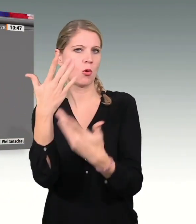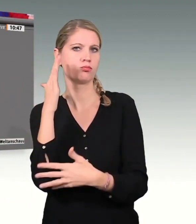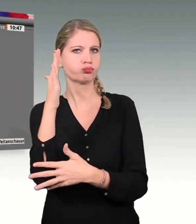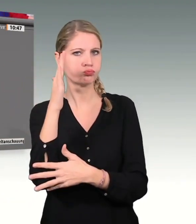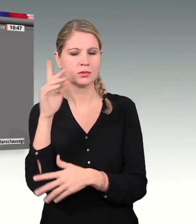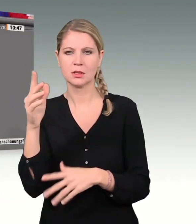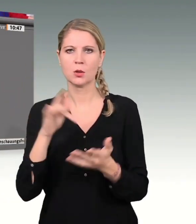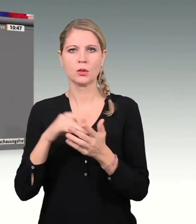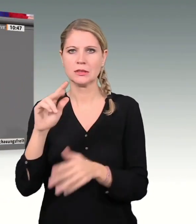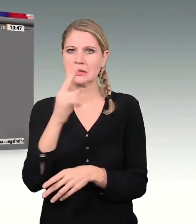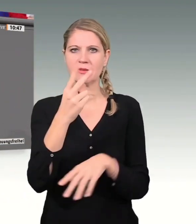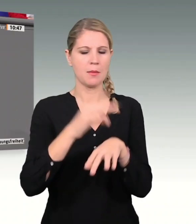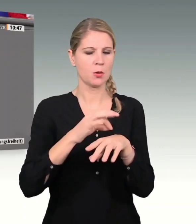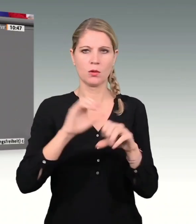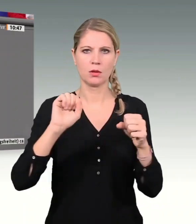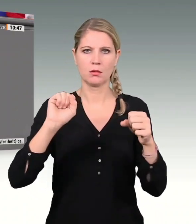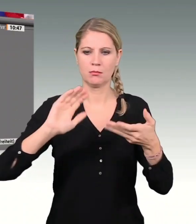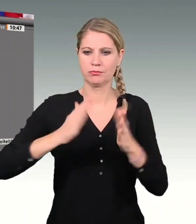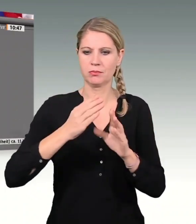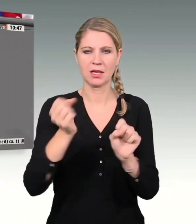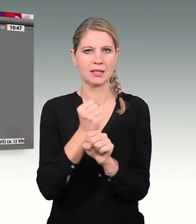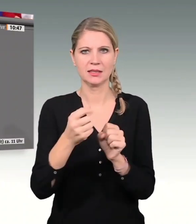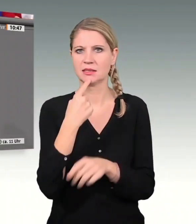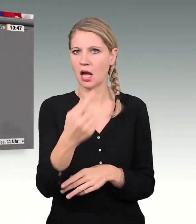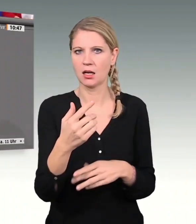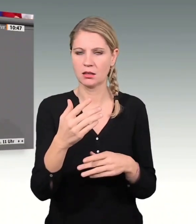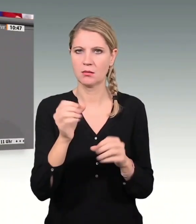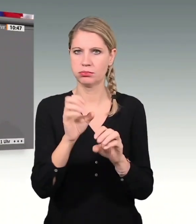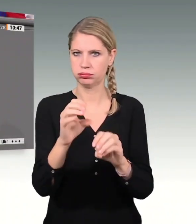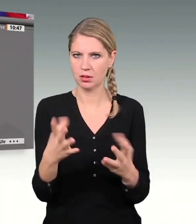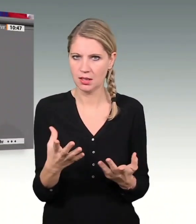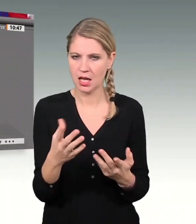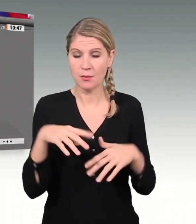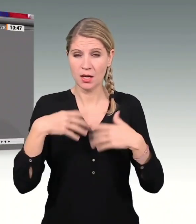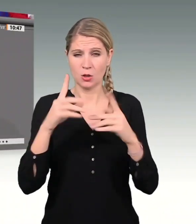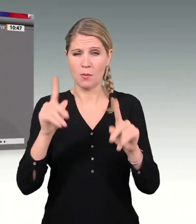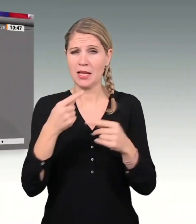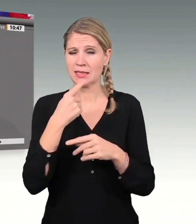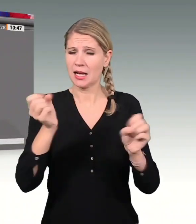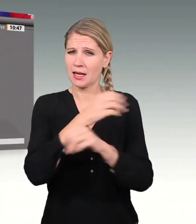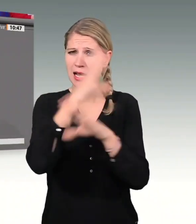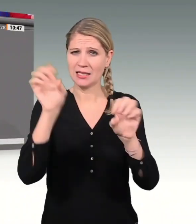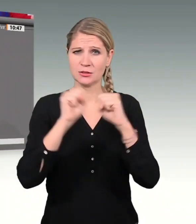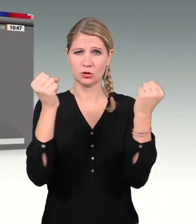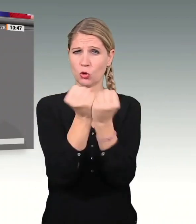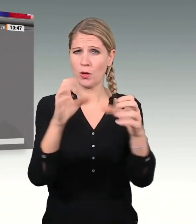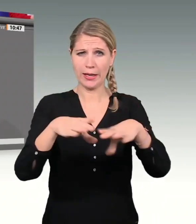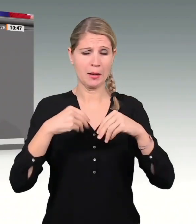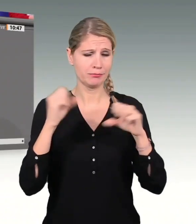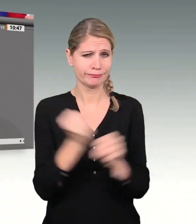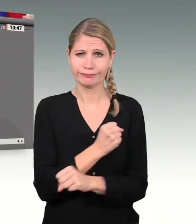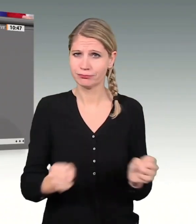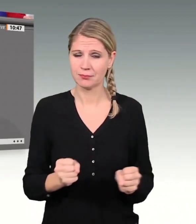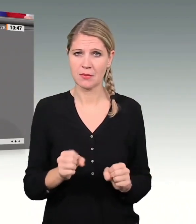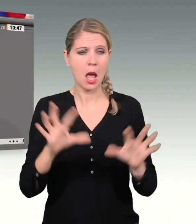Aber ich unterstreiche, die Situation ist nicht hinnehmbar. Wir müssen nicht in die weite Welt gucken, um auf